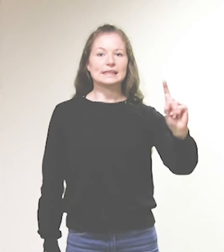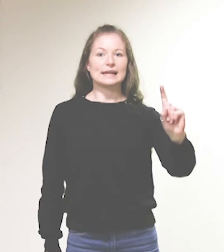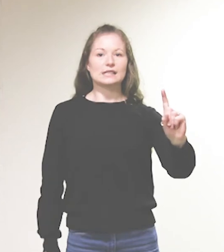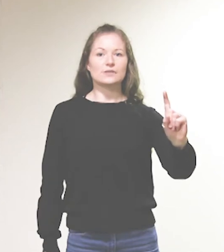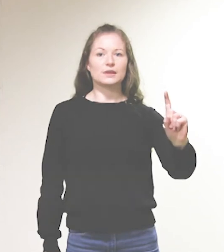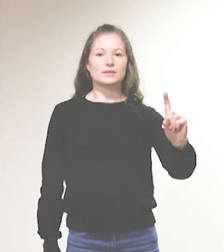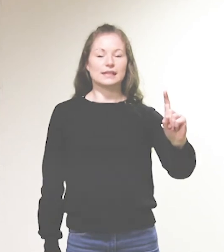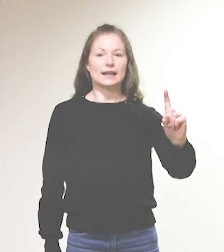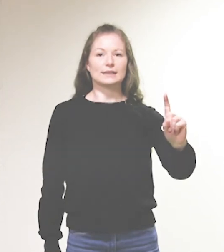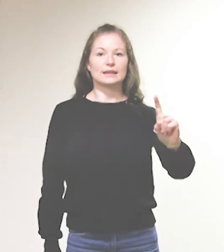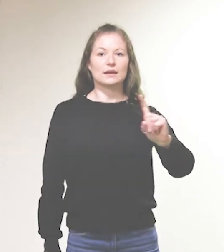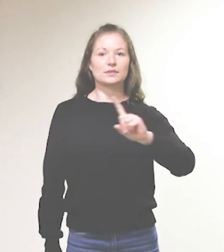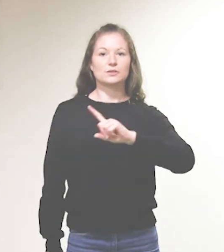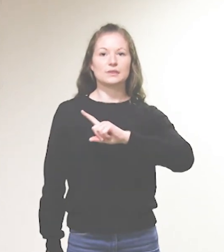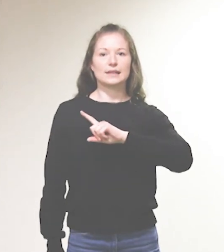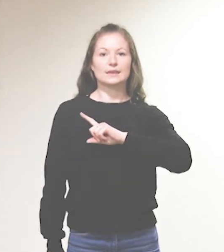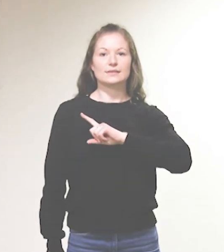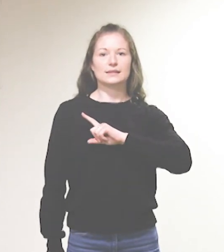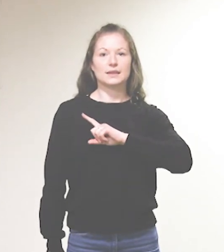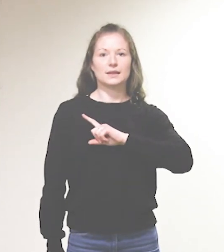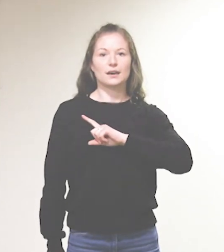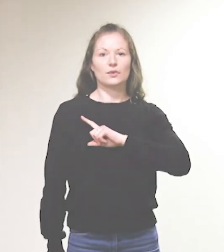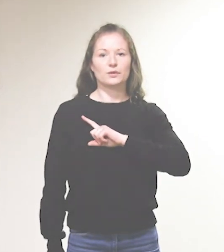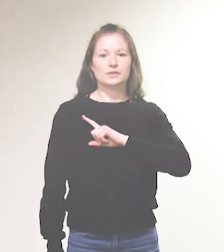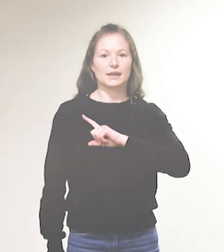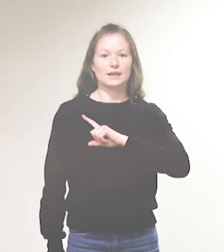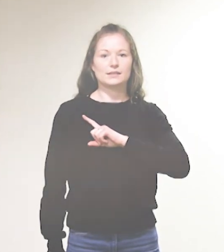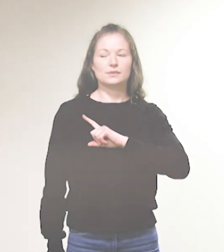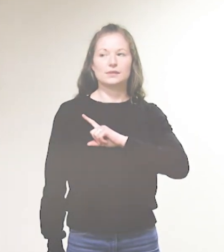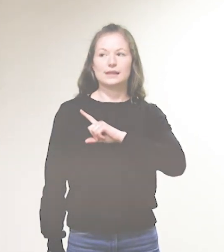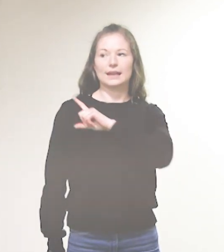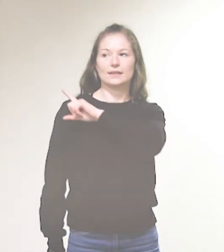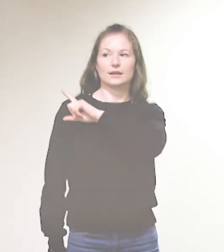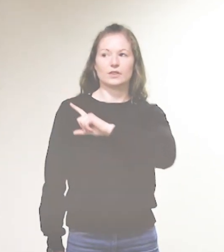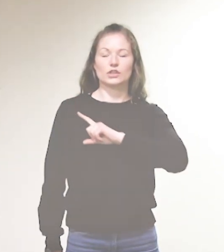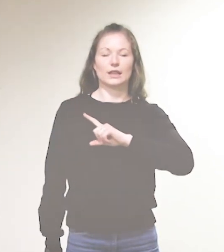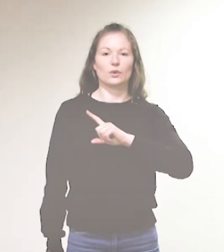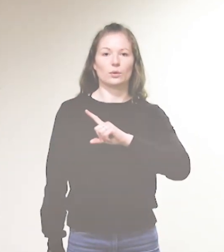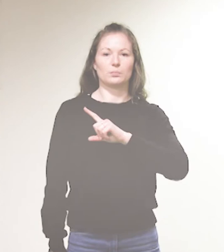lassen wir unsere Hand genauso und legen sie auf unser Herz und zeigen nach schräg oben.